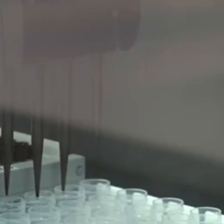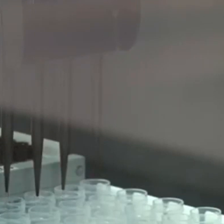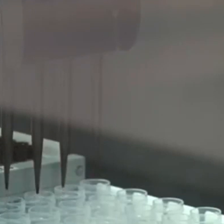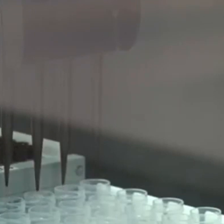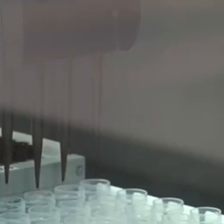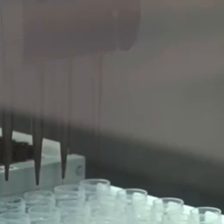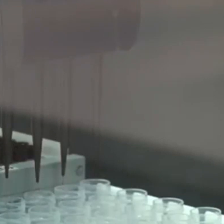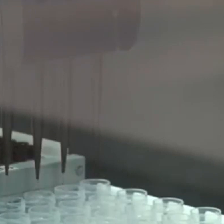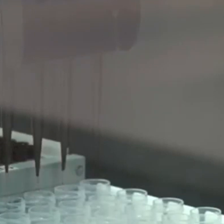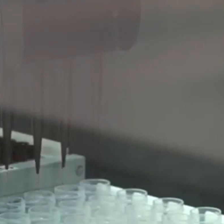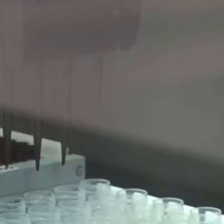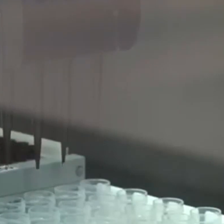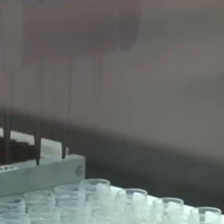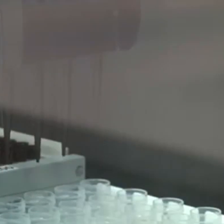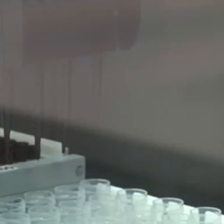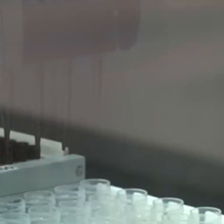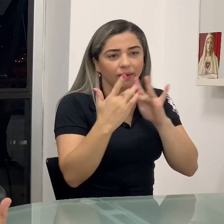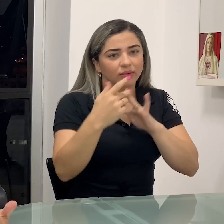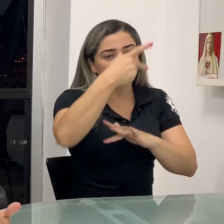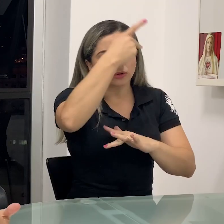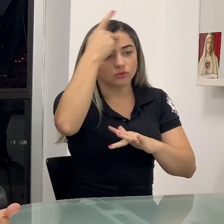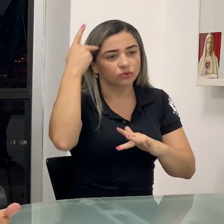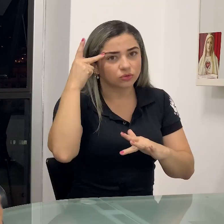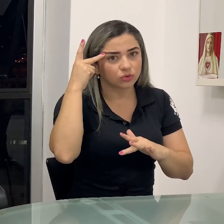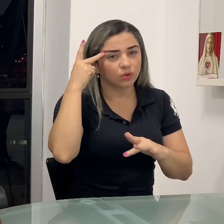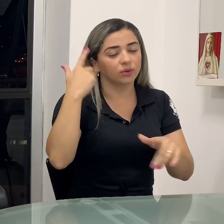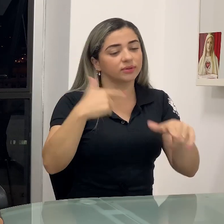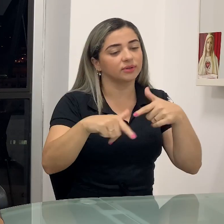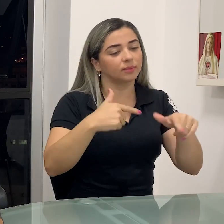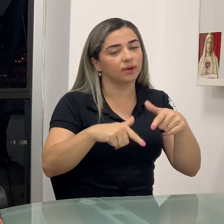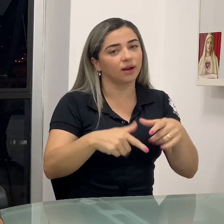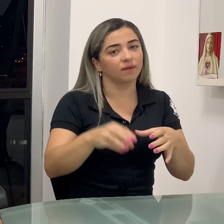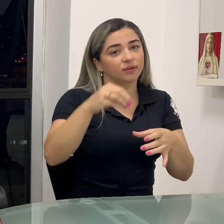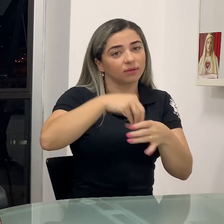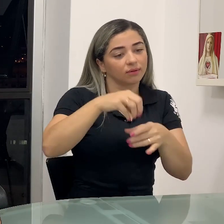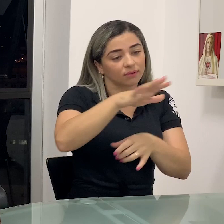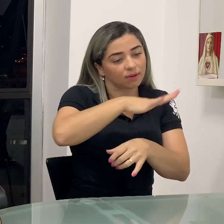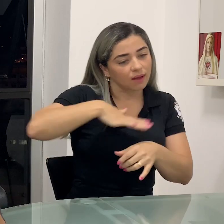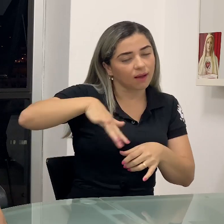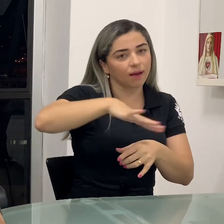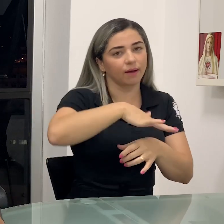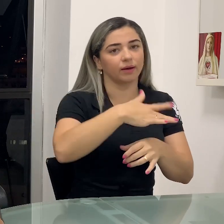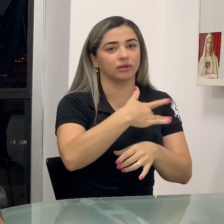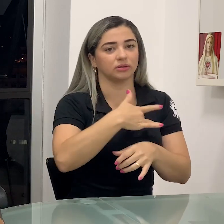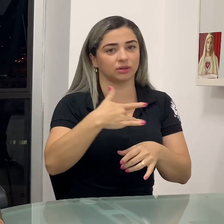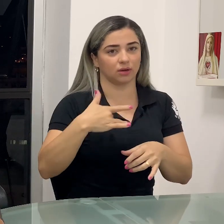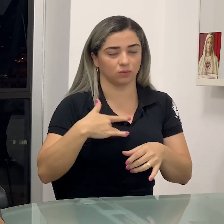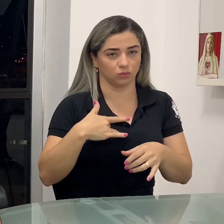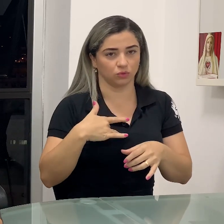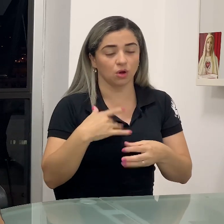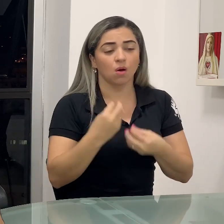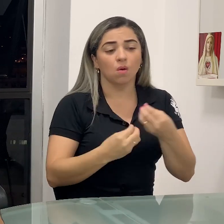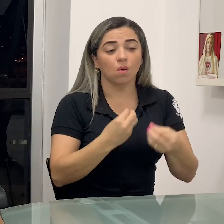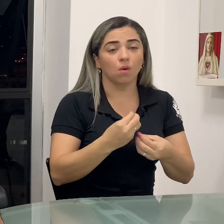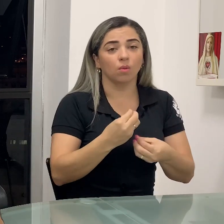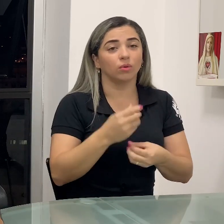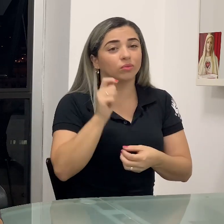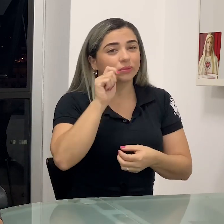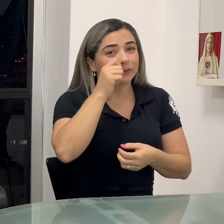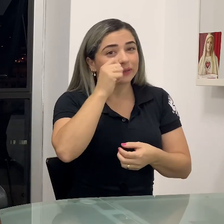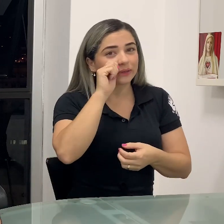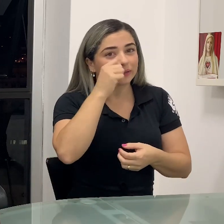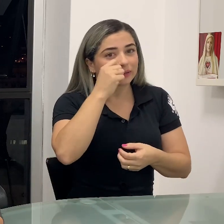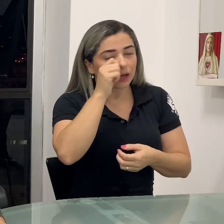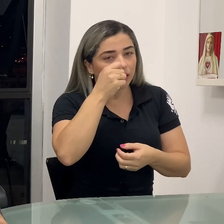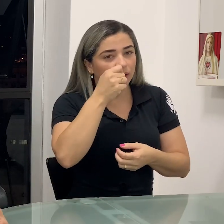sintomas e seu teste deu negativo. Ela foi testada com o PCR, mesma sintomática.